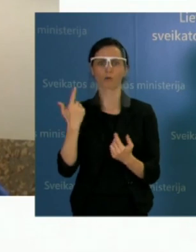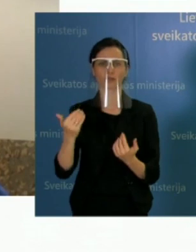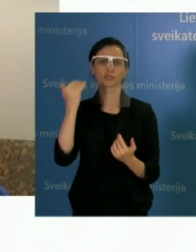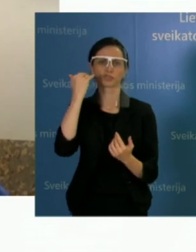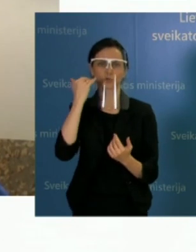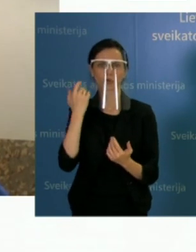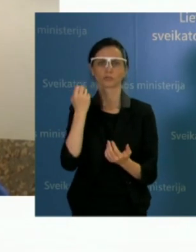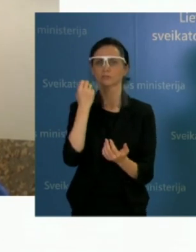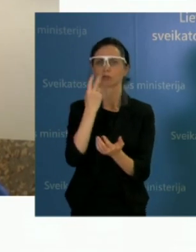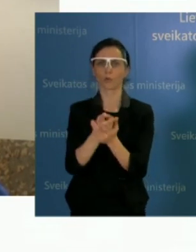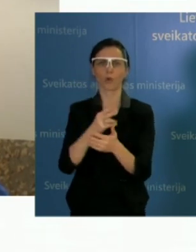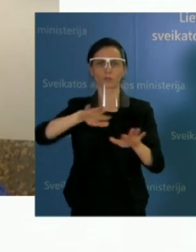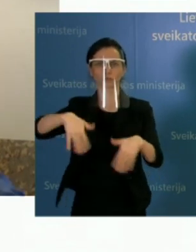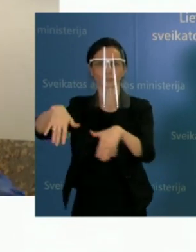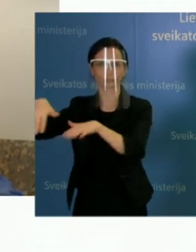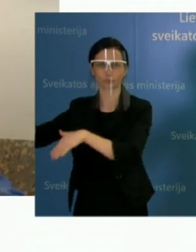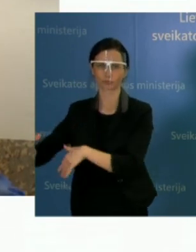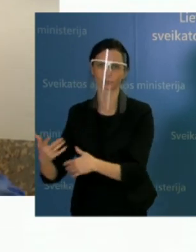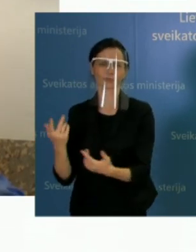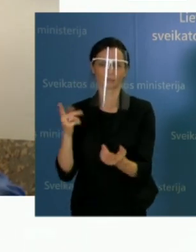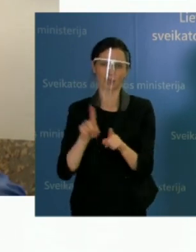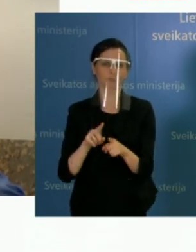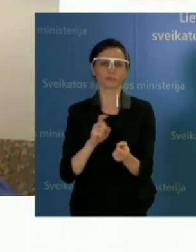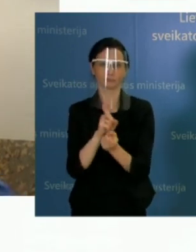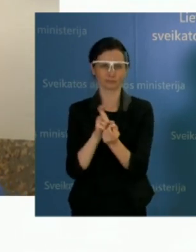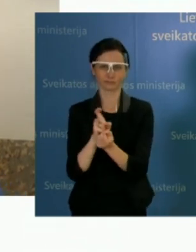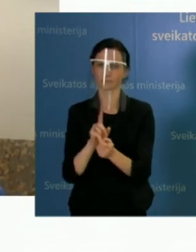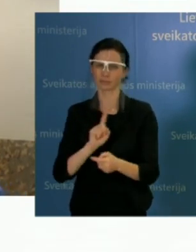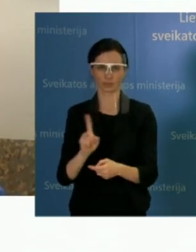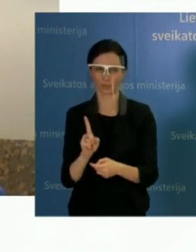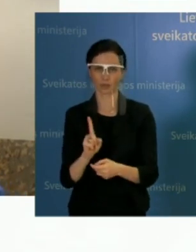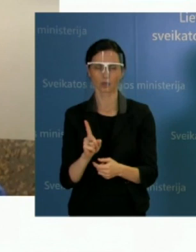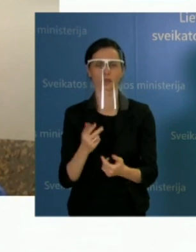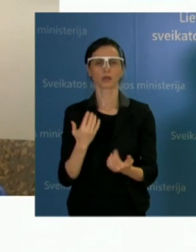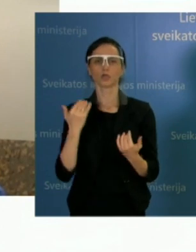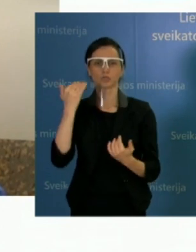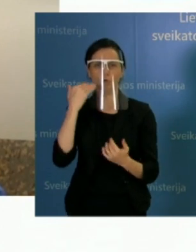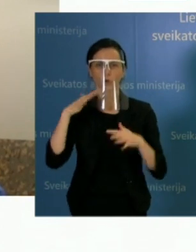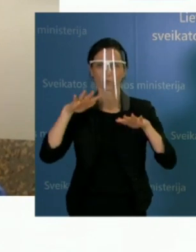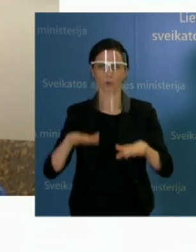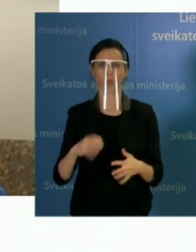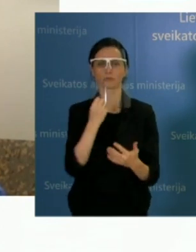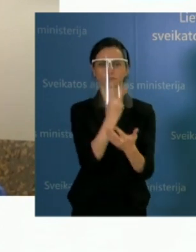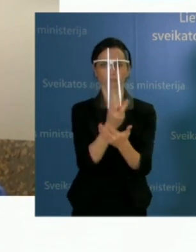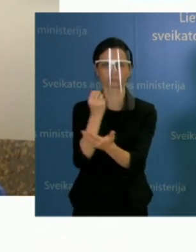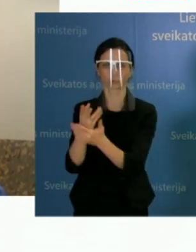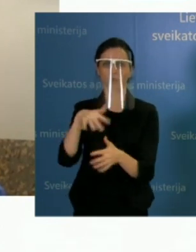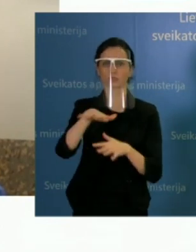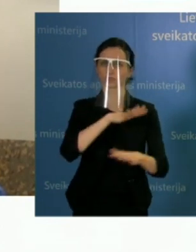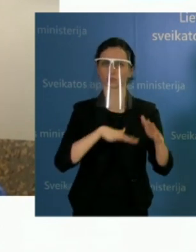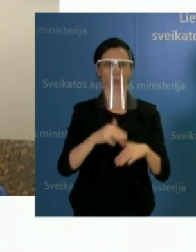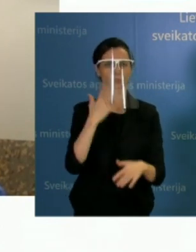įstaivės. Taigi, situacija iš tikrųjų yra labai studietinga gydymo įstaivose. Ir